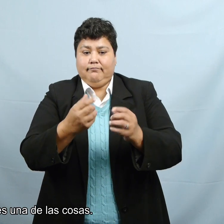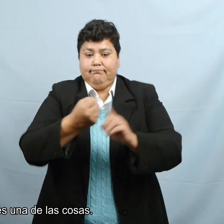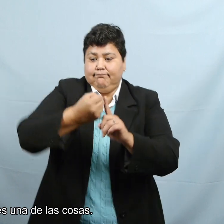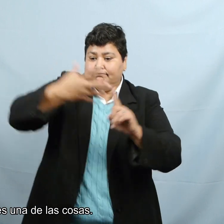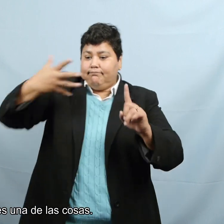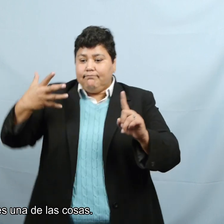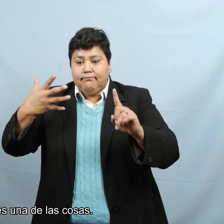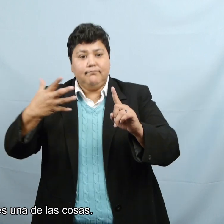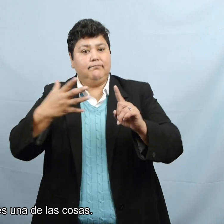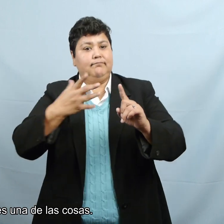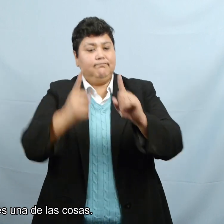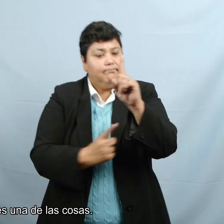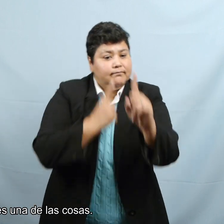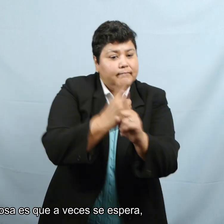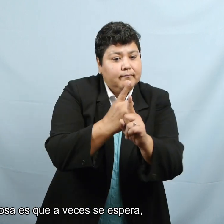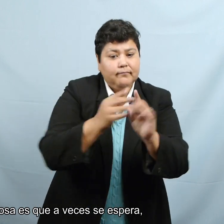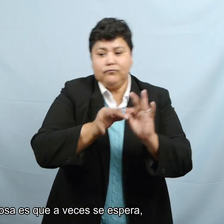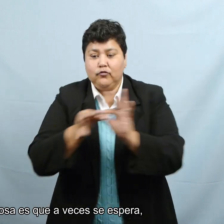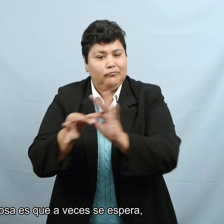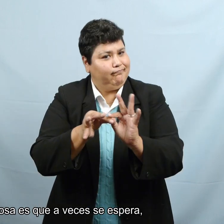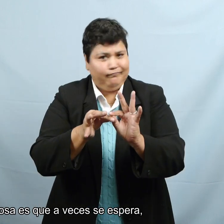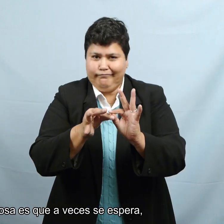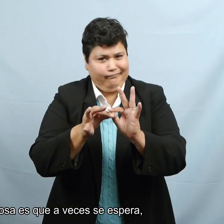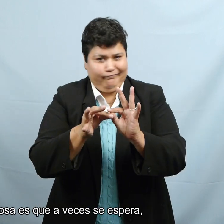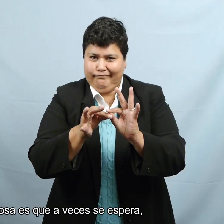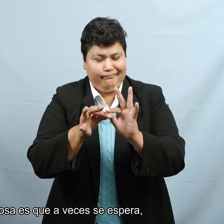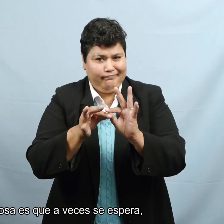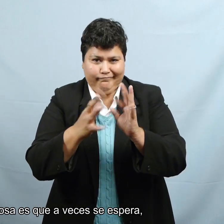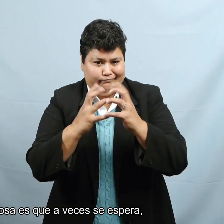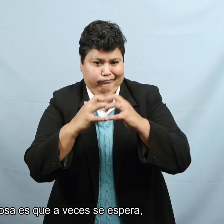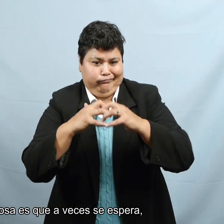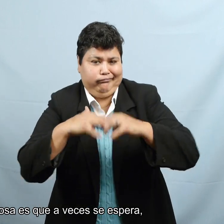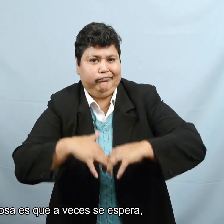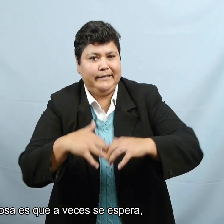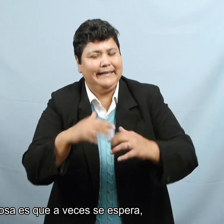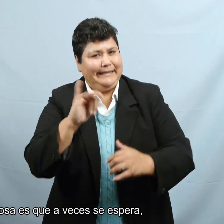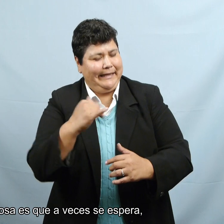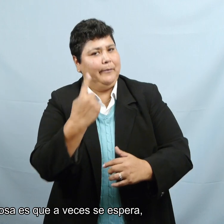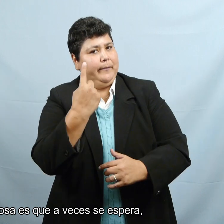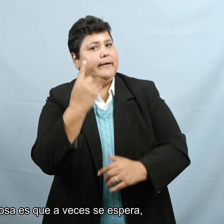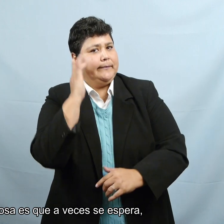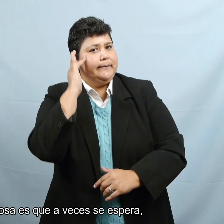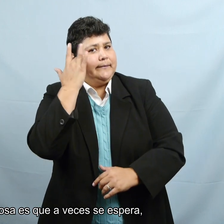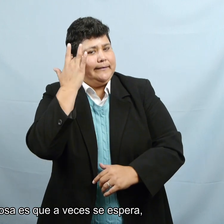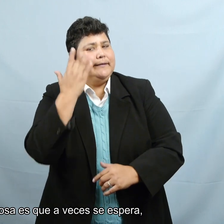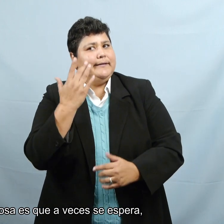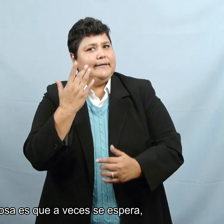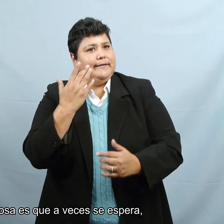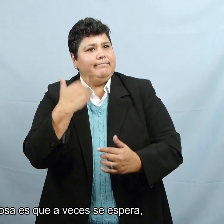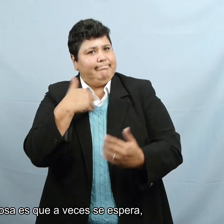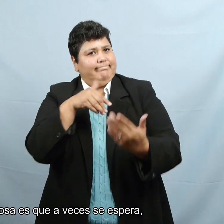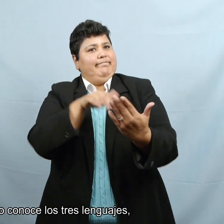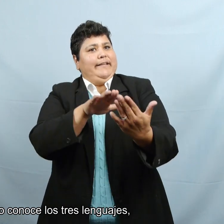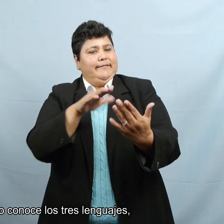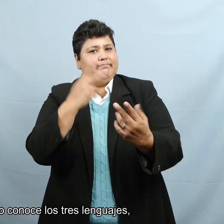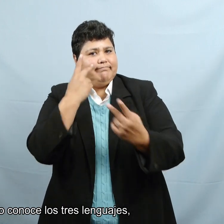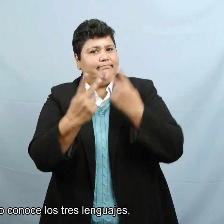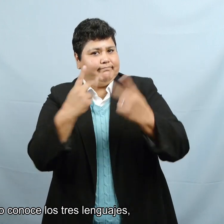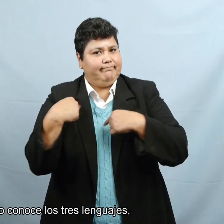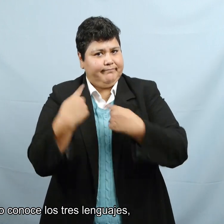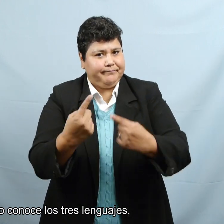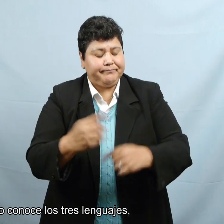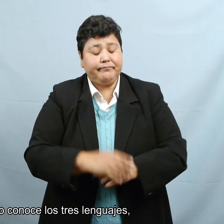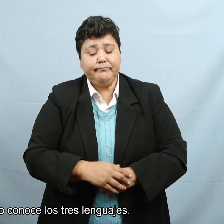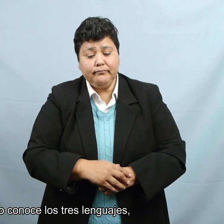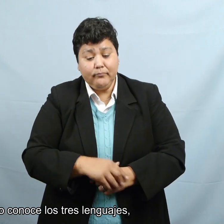Eso es una de las cosas. También otra cosa es que a veces se espera que